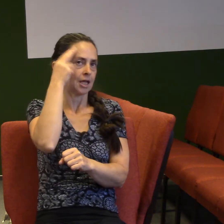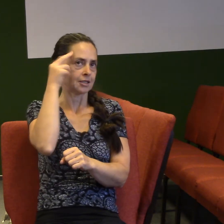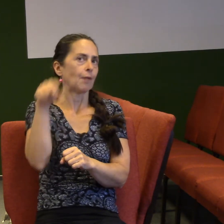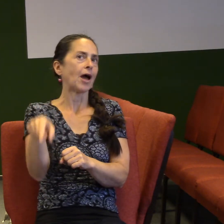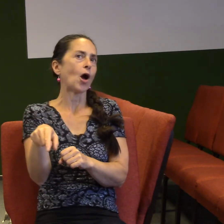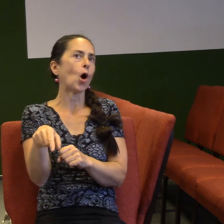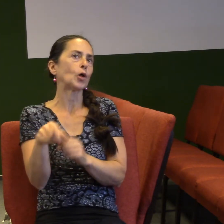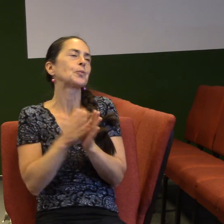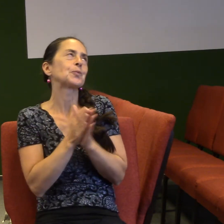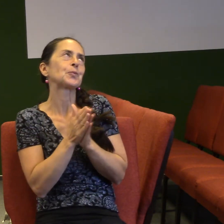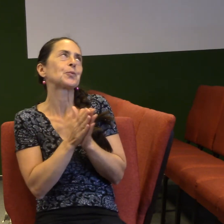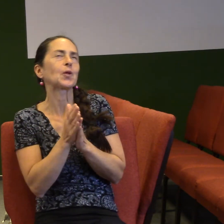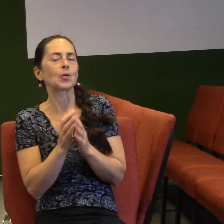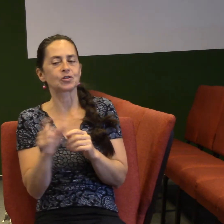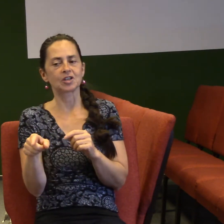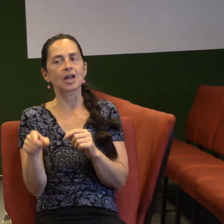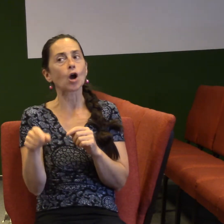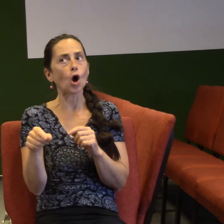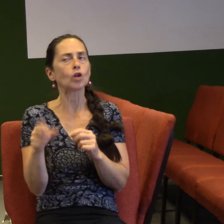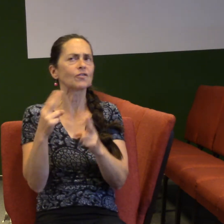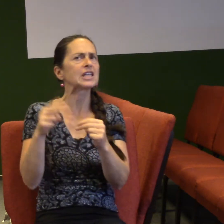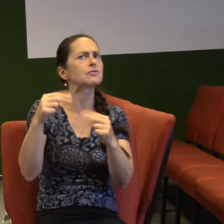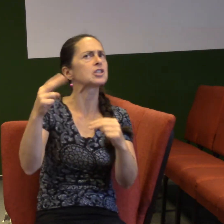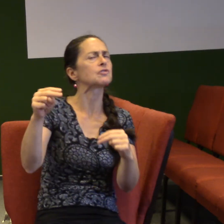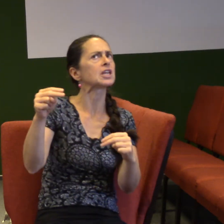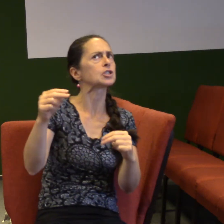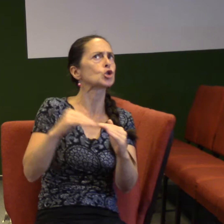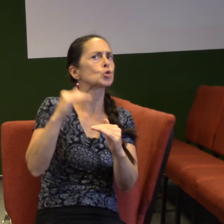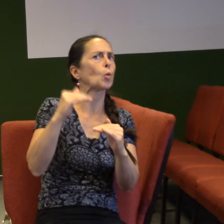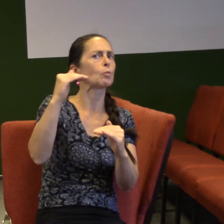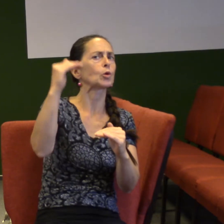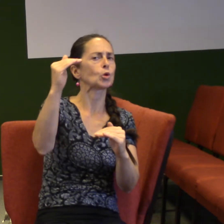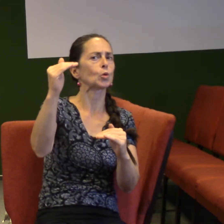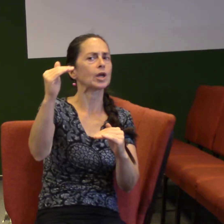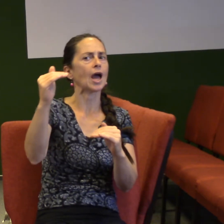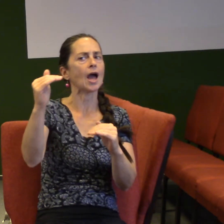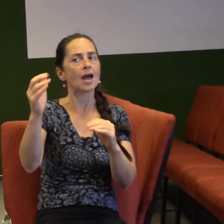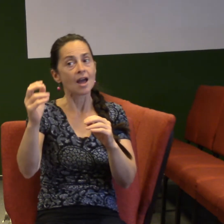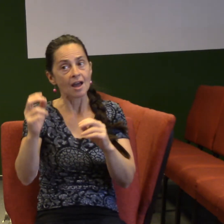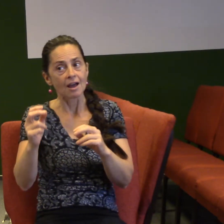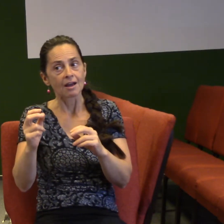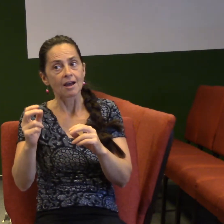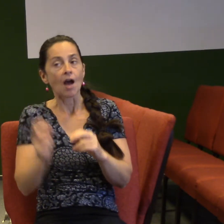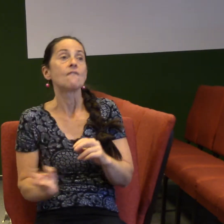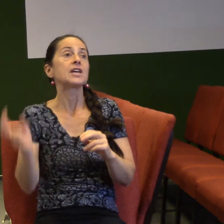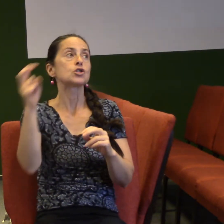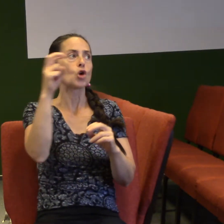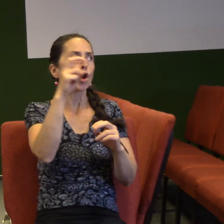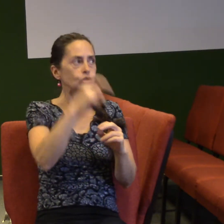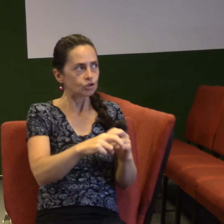jeho vrcholem toho dožadování je, že přes gauč když si vyskočí na parapet, my tam zatahujeme